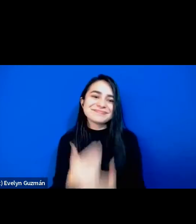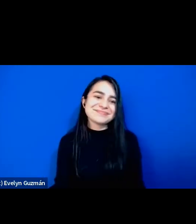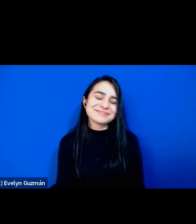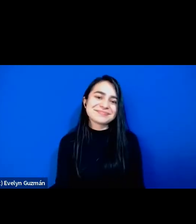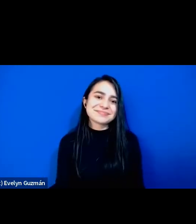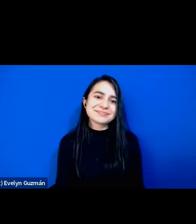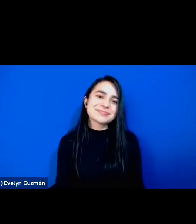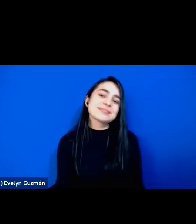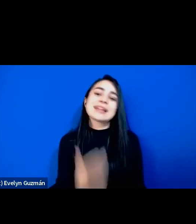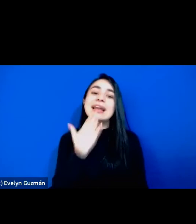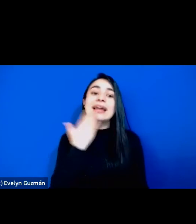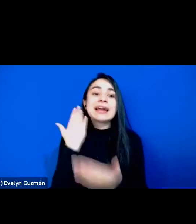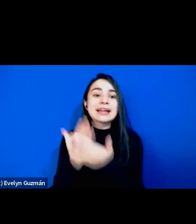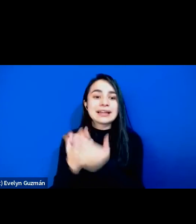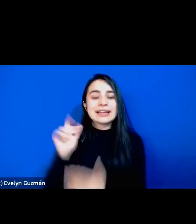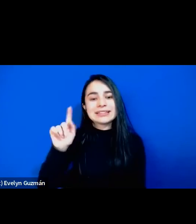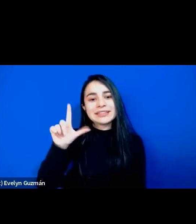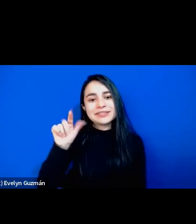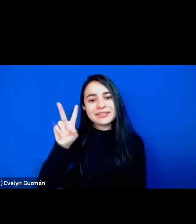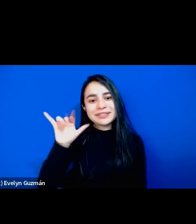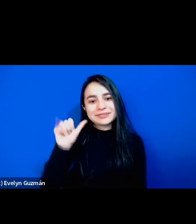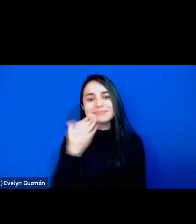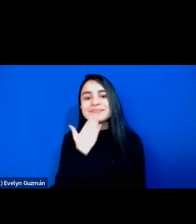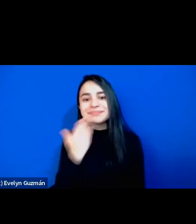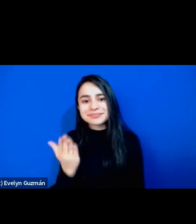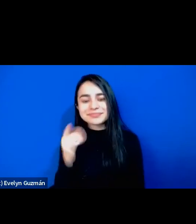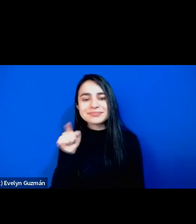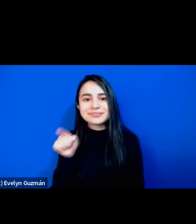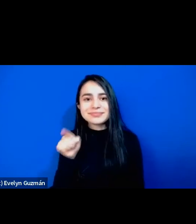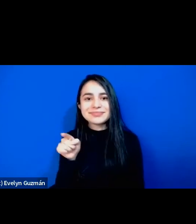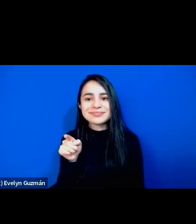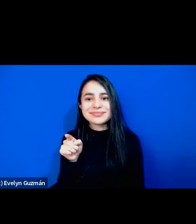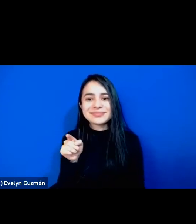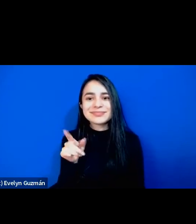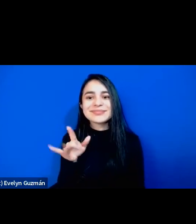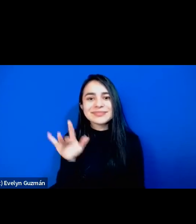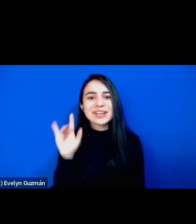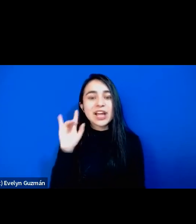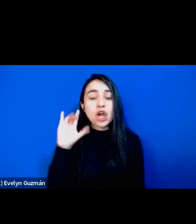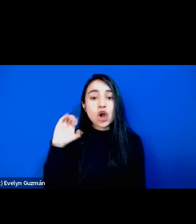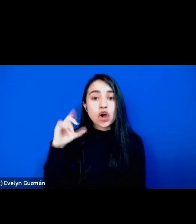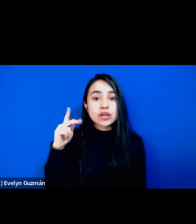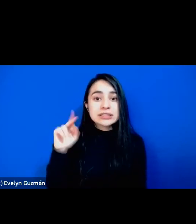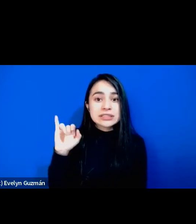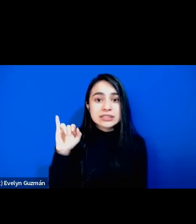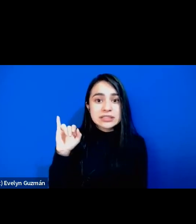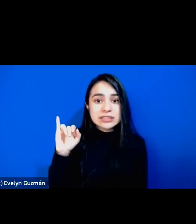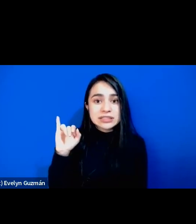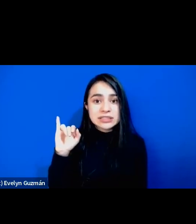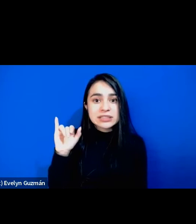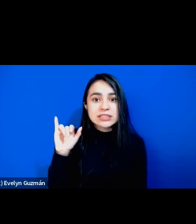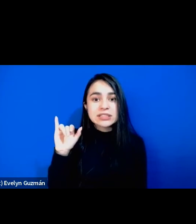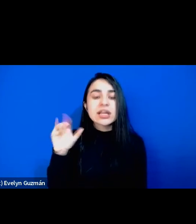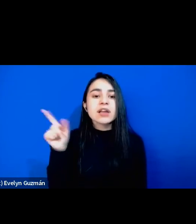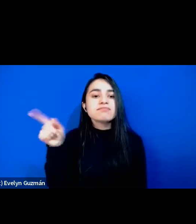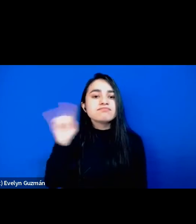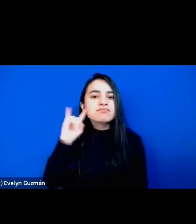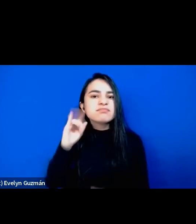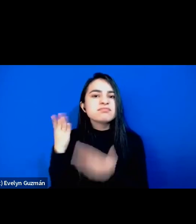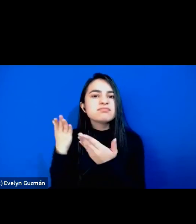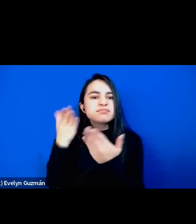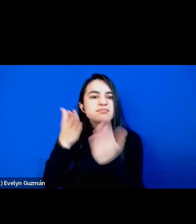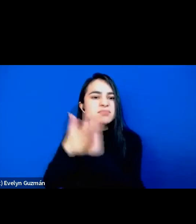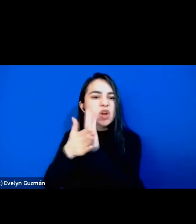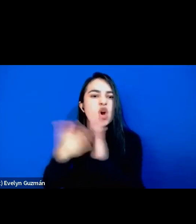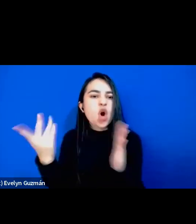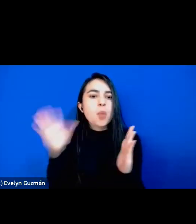gracias gracias a ti Flavia te escuchamos respondiendo esta pregunta sobre de dónde te acercas a